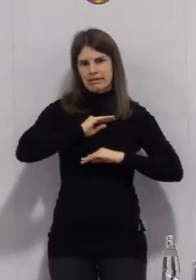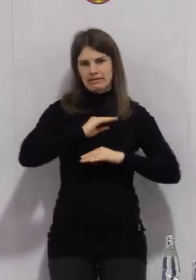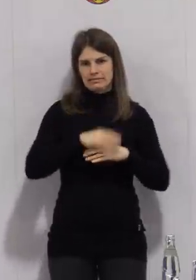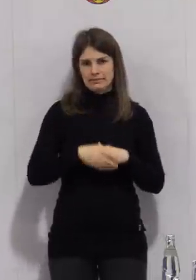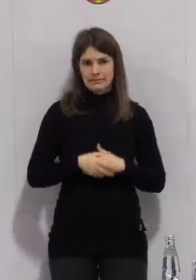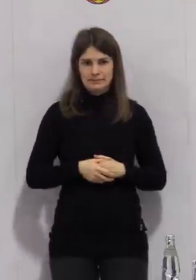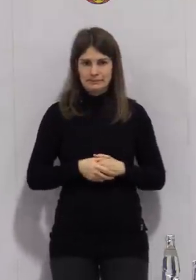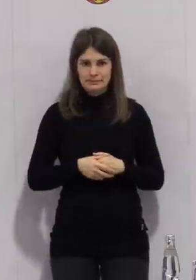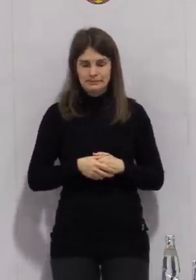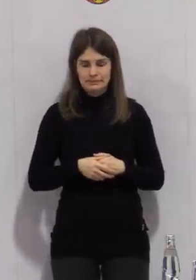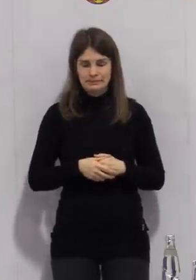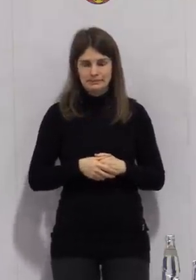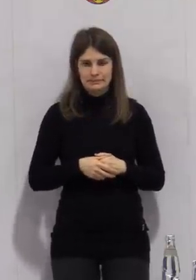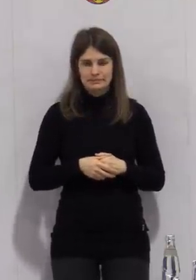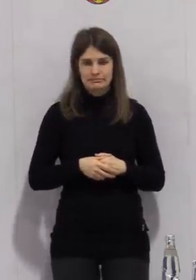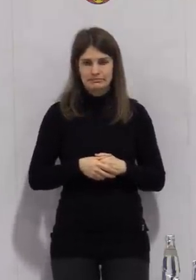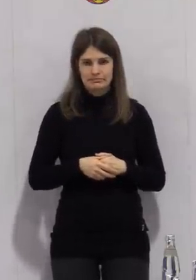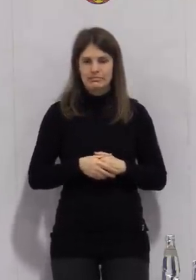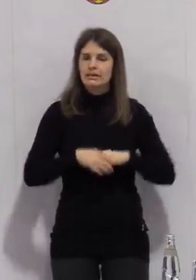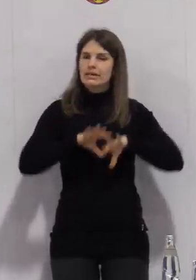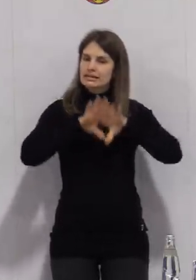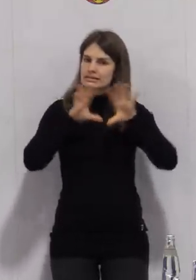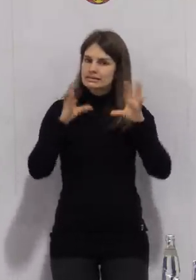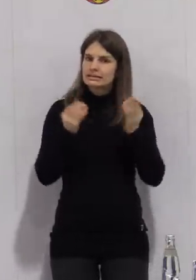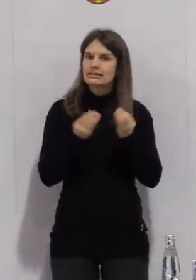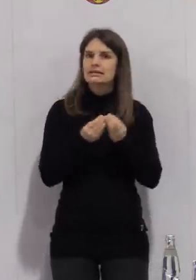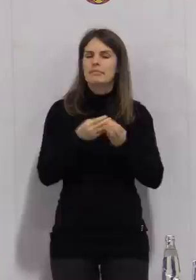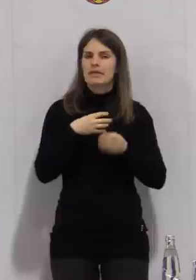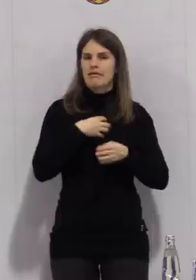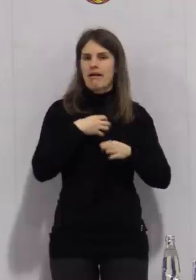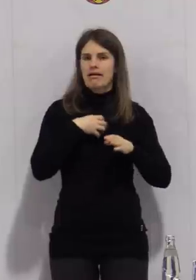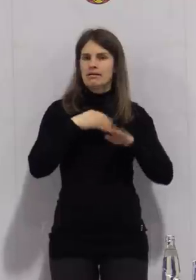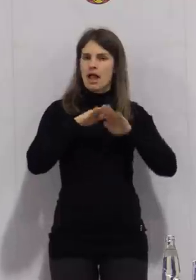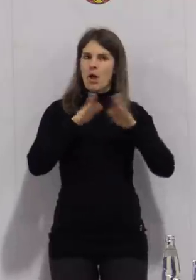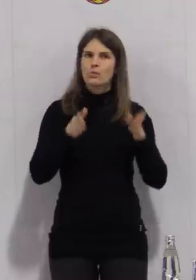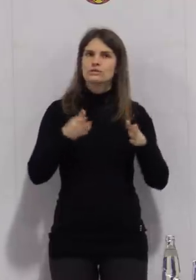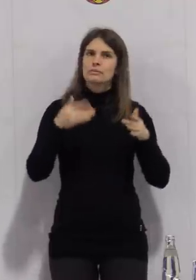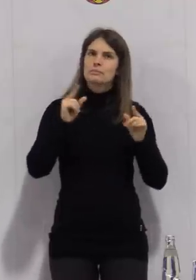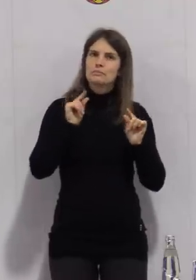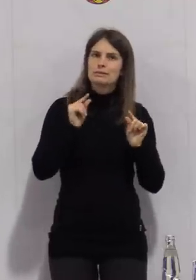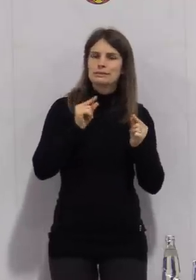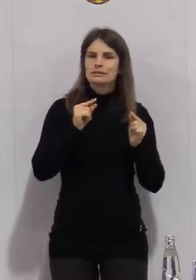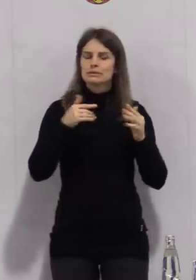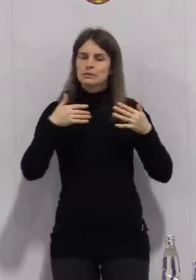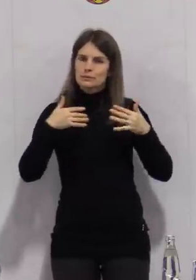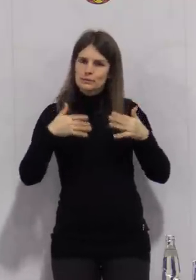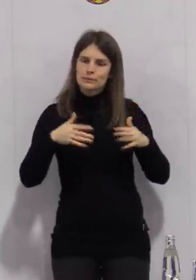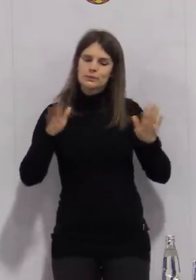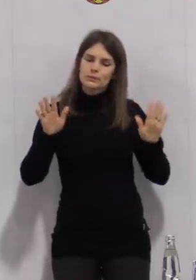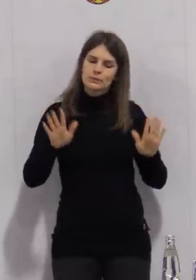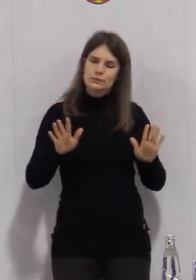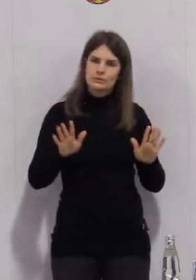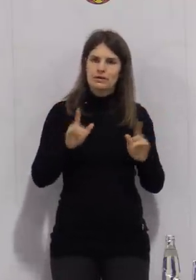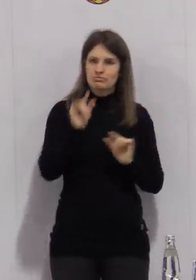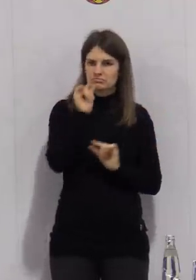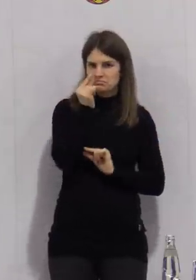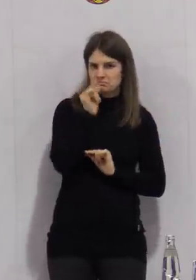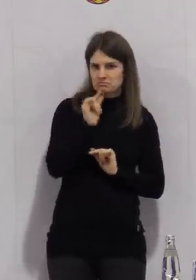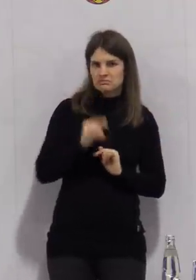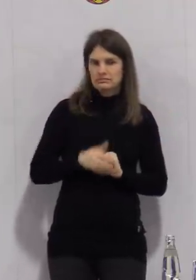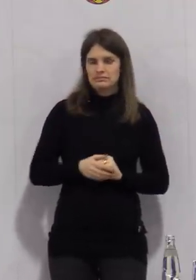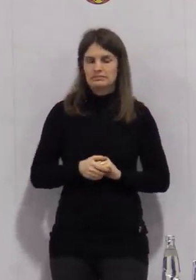festzustellen, dass die Kliniken eine leichte Entspannung der Behandlung der Covid